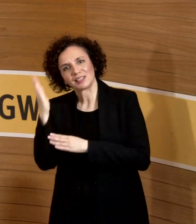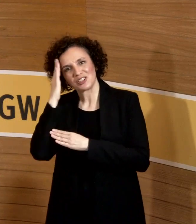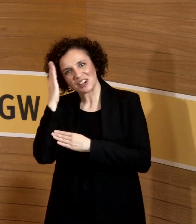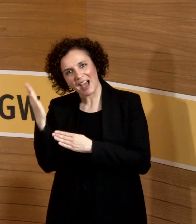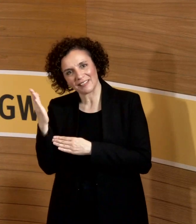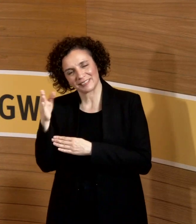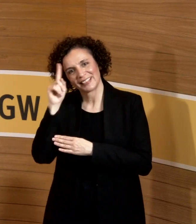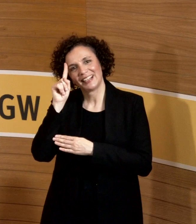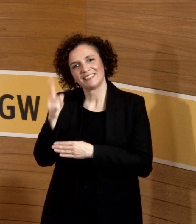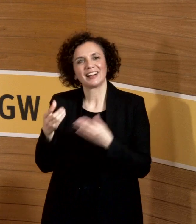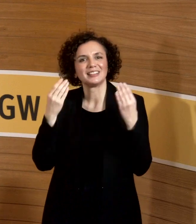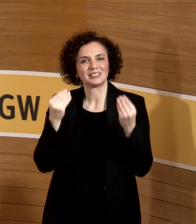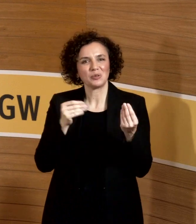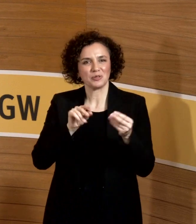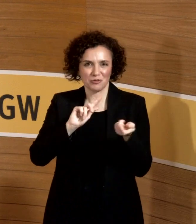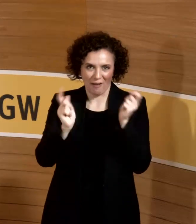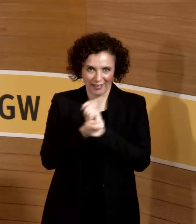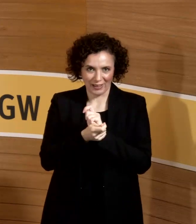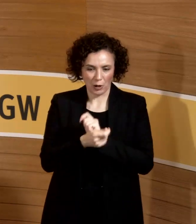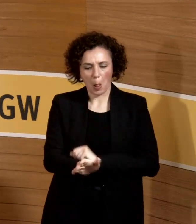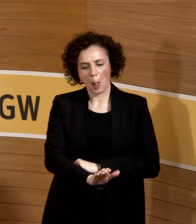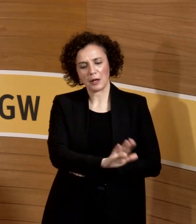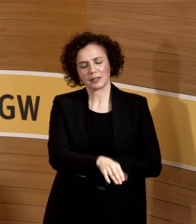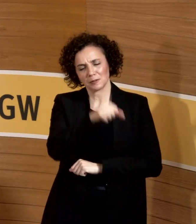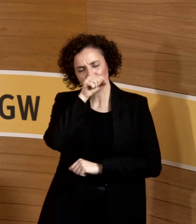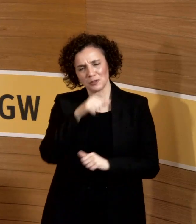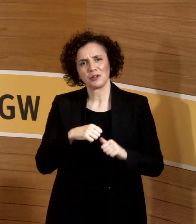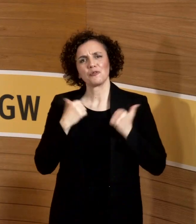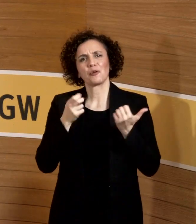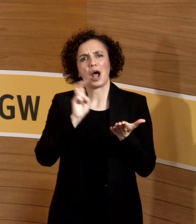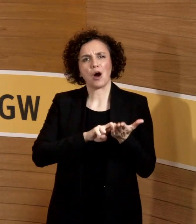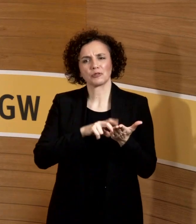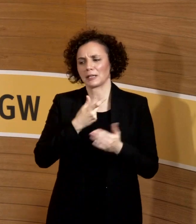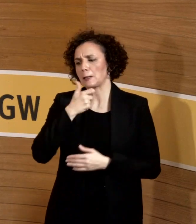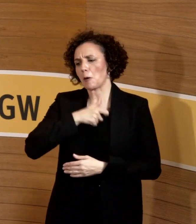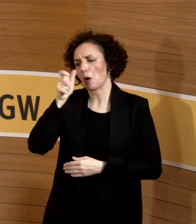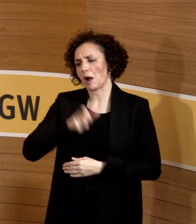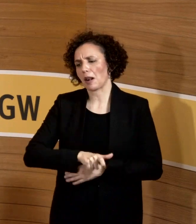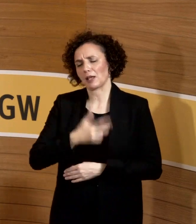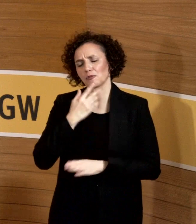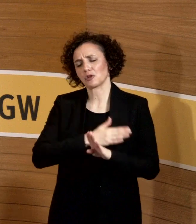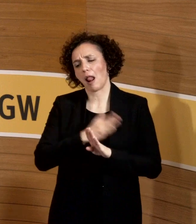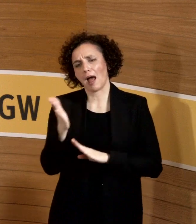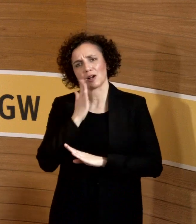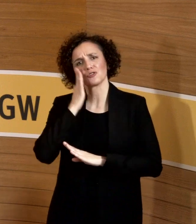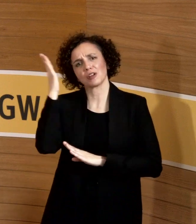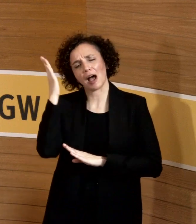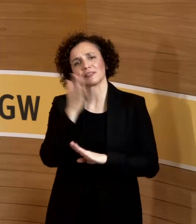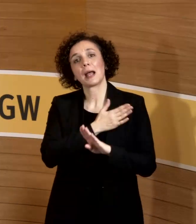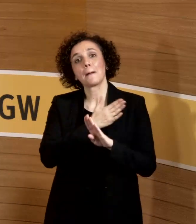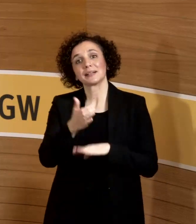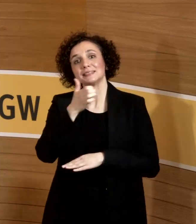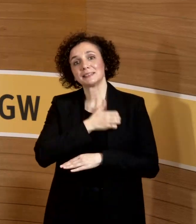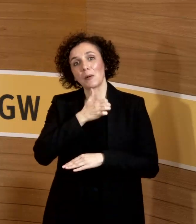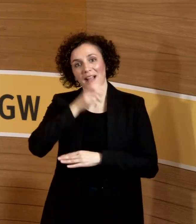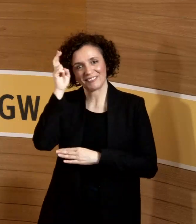Kinder stehen gerne früh auf, dann stehen sie gar nicht mehr auf. Das hält sich bis in die jungen Erwachsenenalter, dass eher Spähtypen